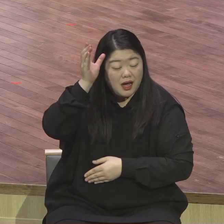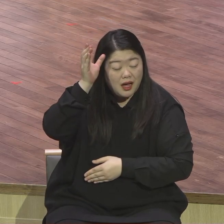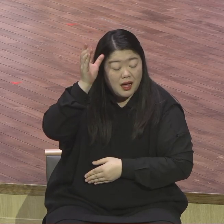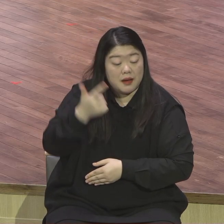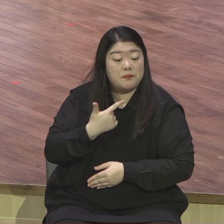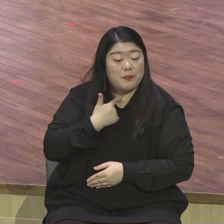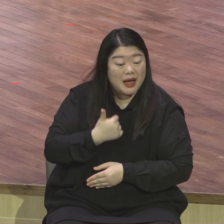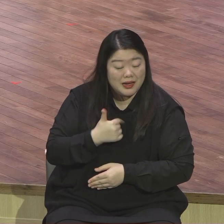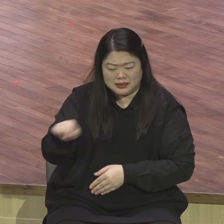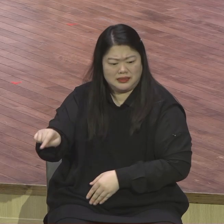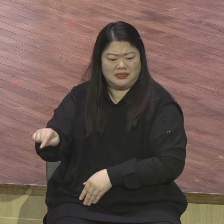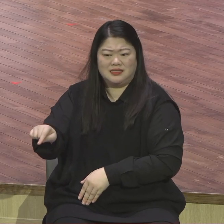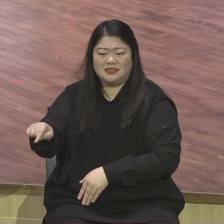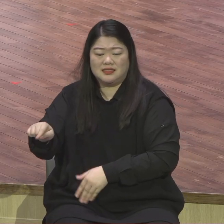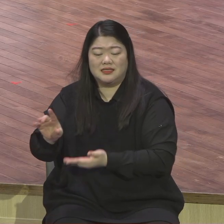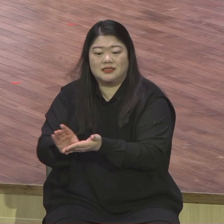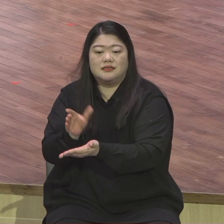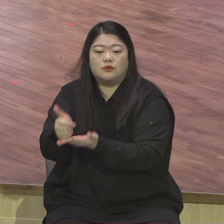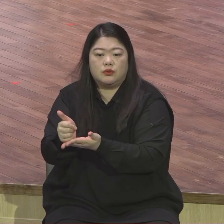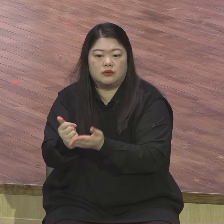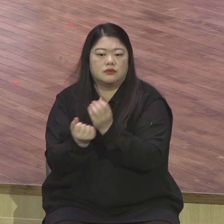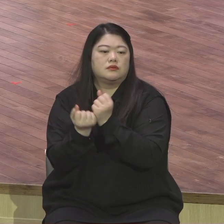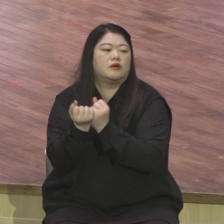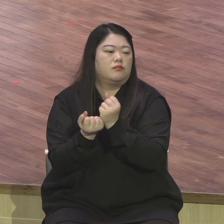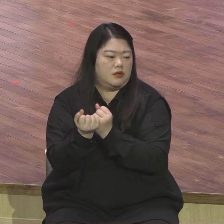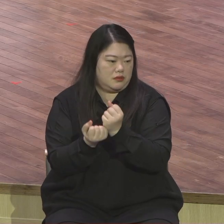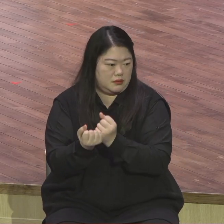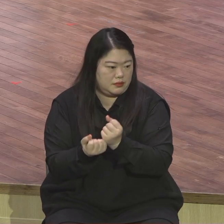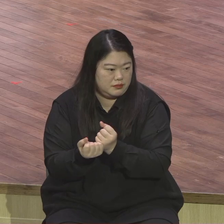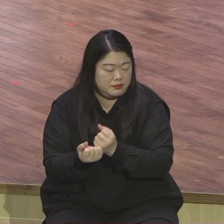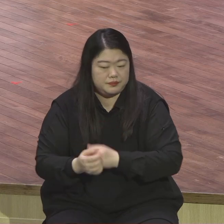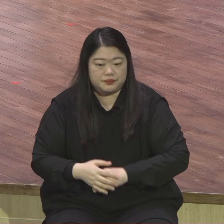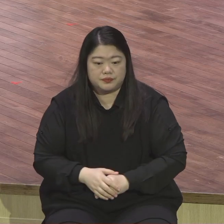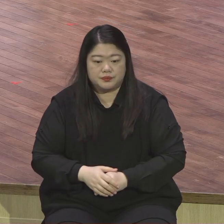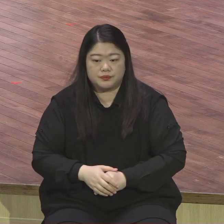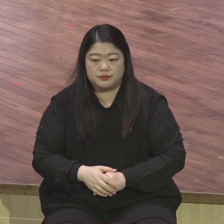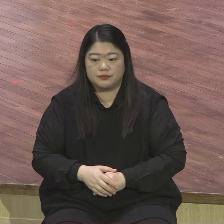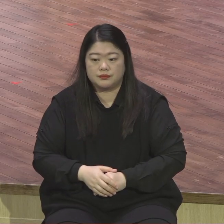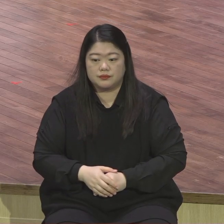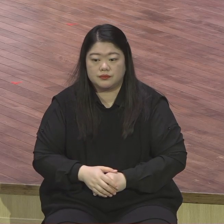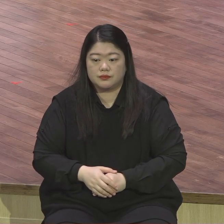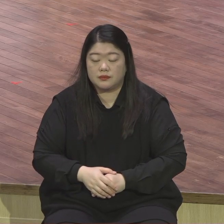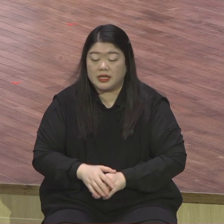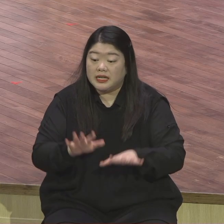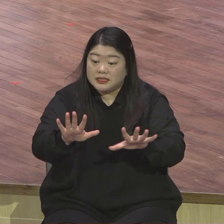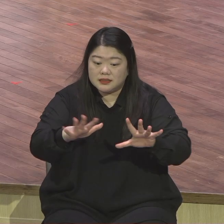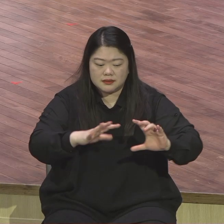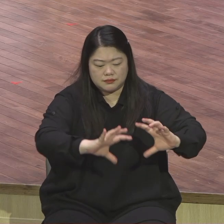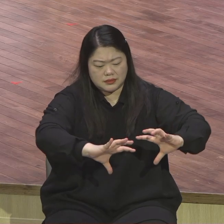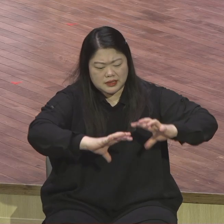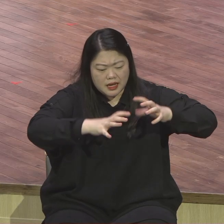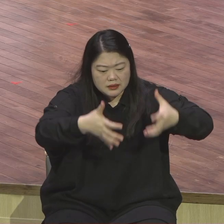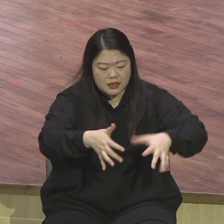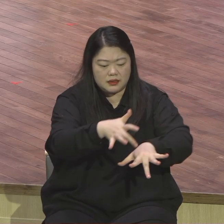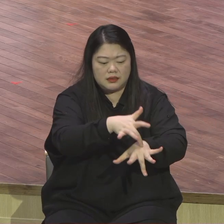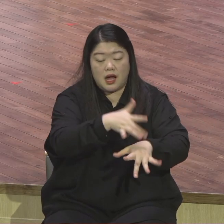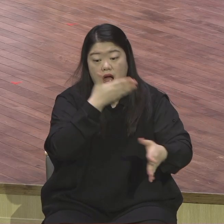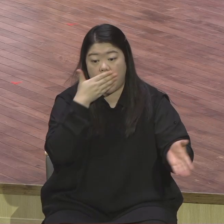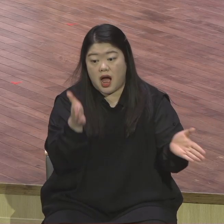뭐요 사단이 장하고 있어요 사단이 장하고 있어요 사단이 열두 가지 저주를 꼼짝 달성 못하게 만들어놨어요 오늘 우리 장노님